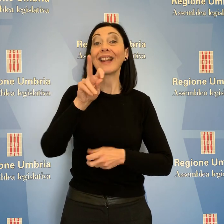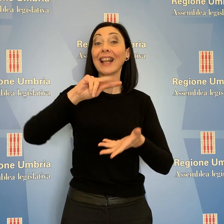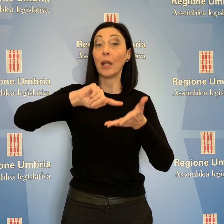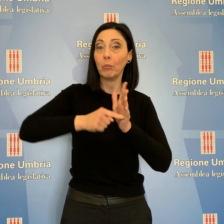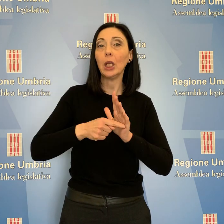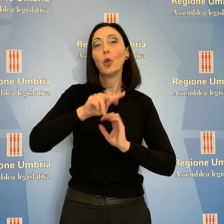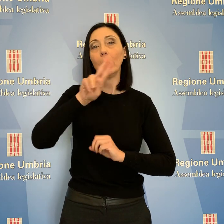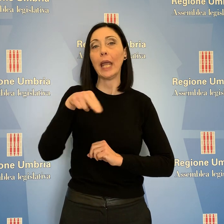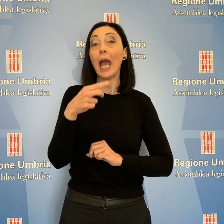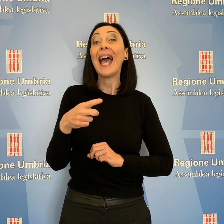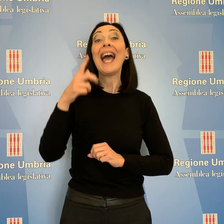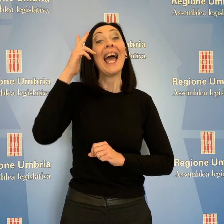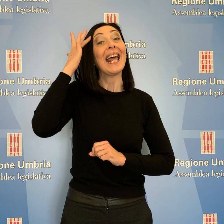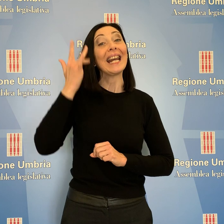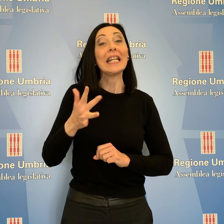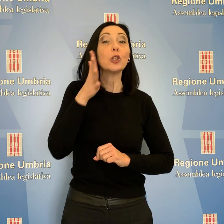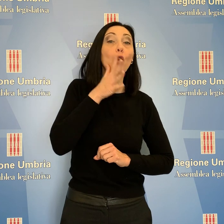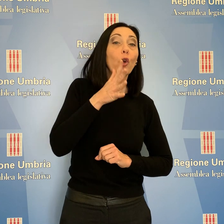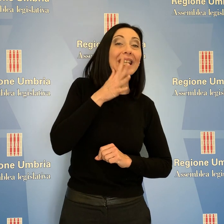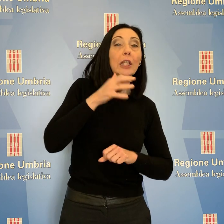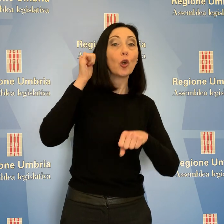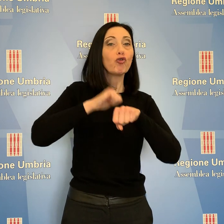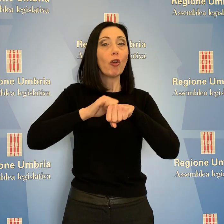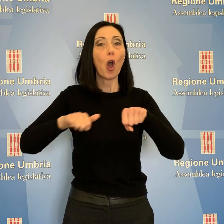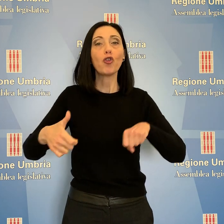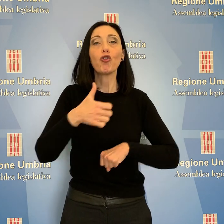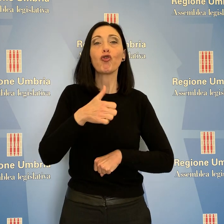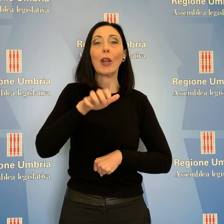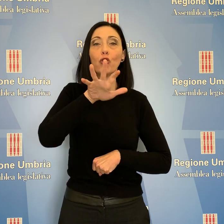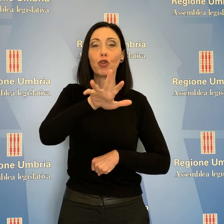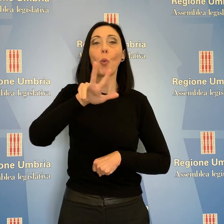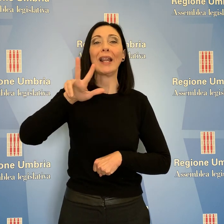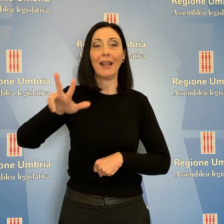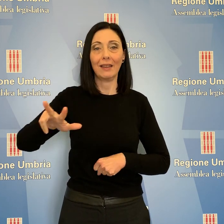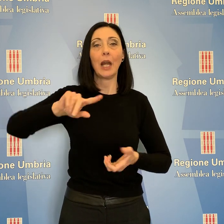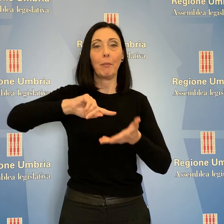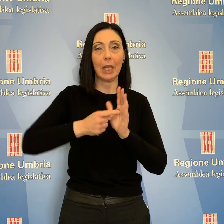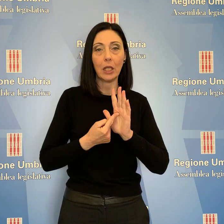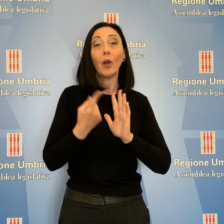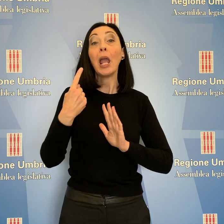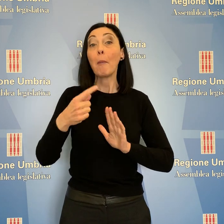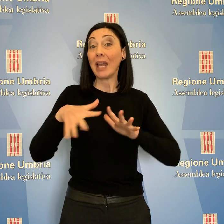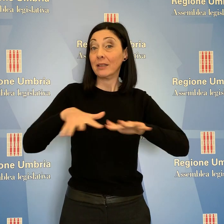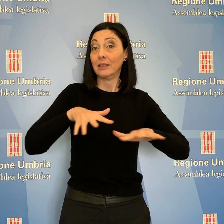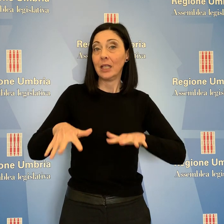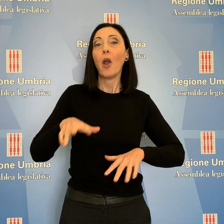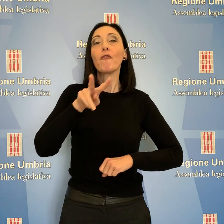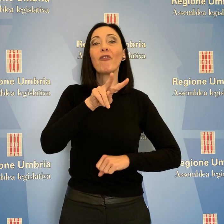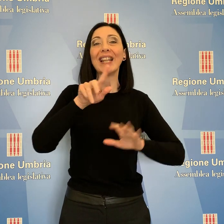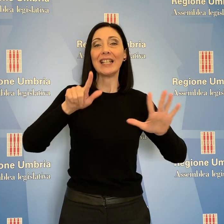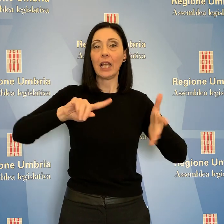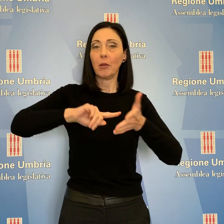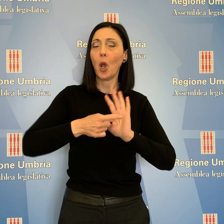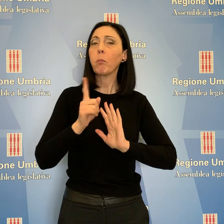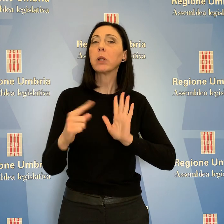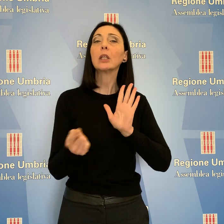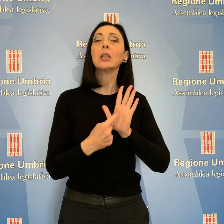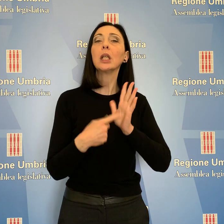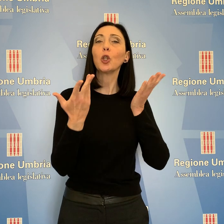il rischio idrogeologico 153 milioni, per quello sismico 27 milioni, per il diritto allo studio 38